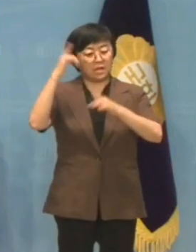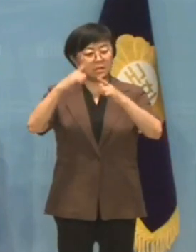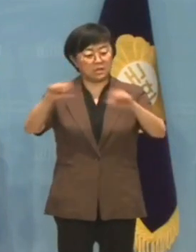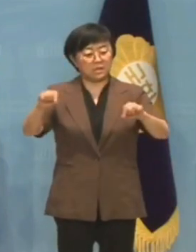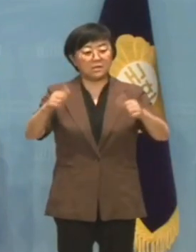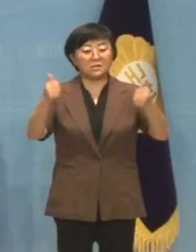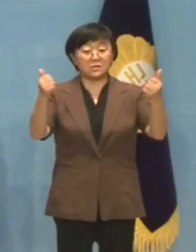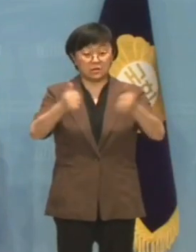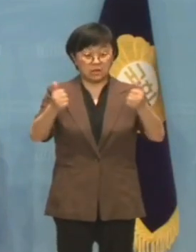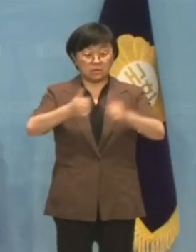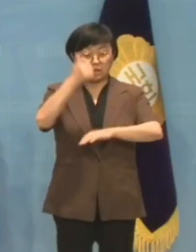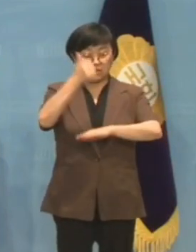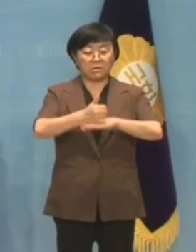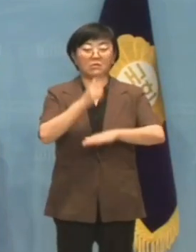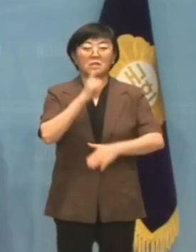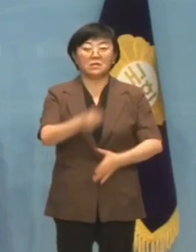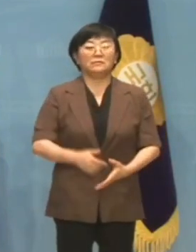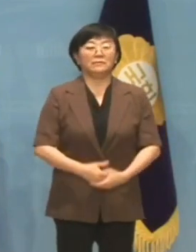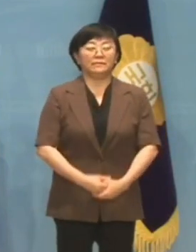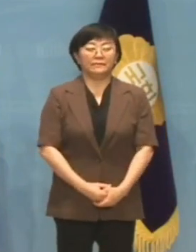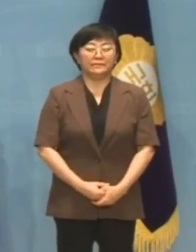정상회담의 결과물입니다.